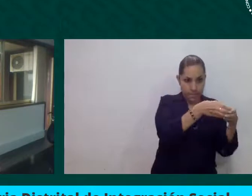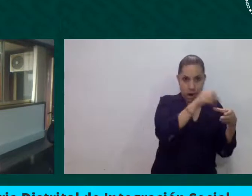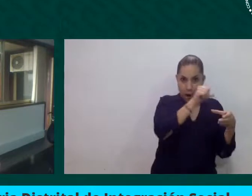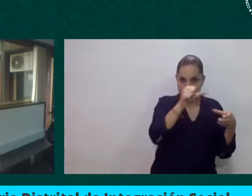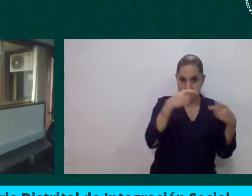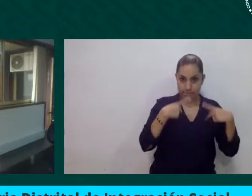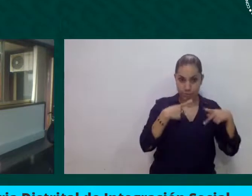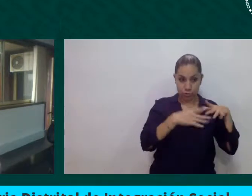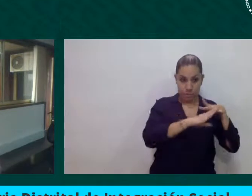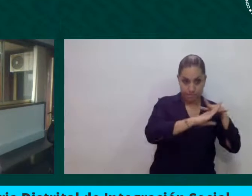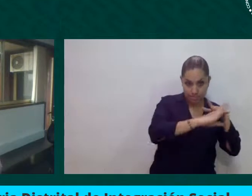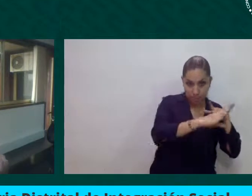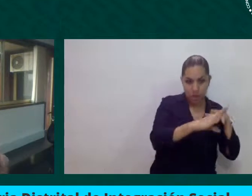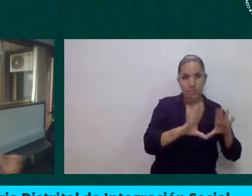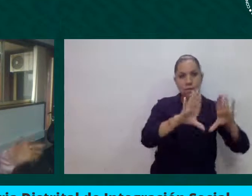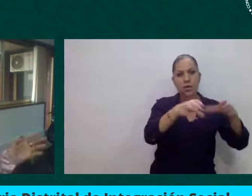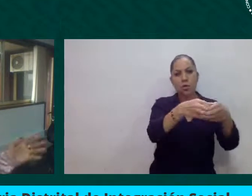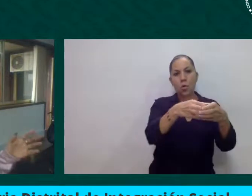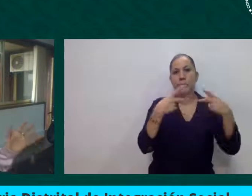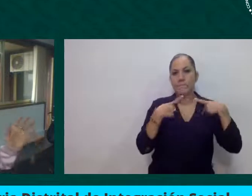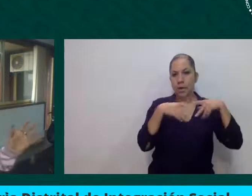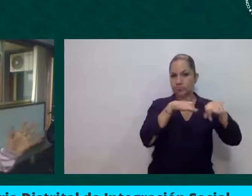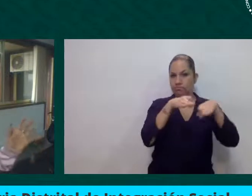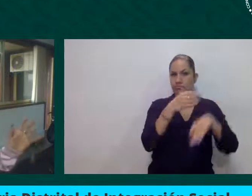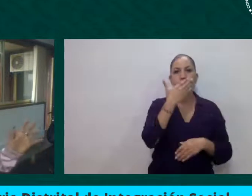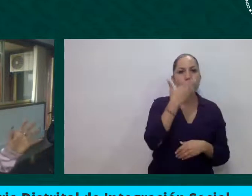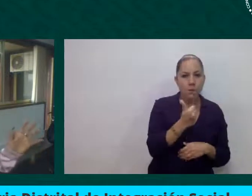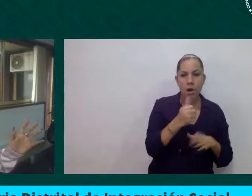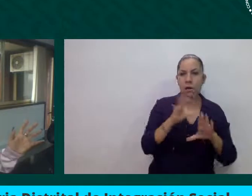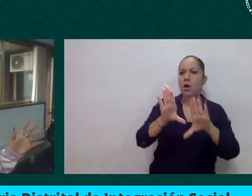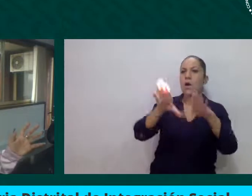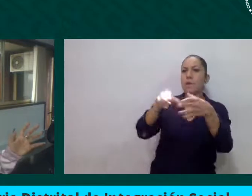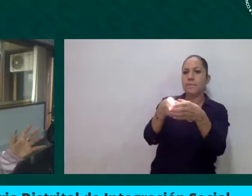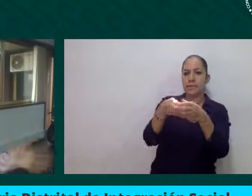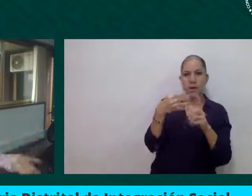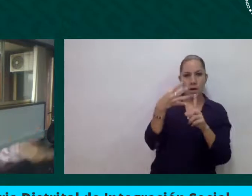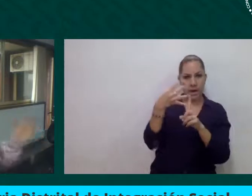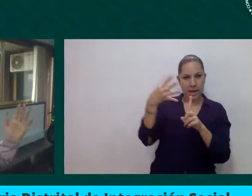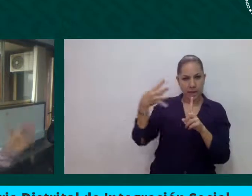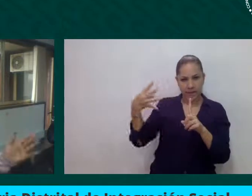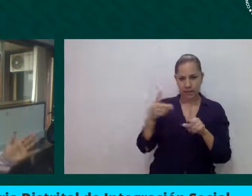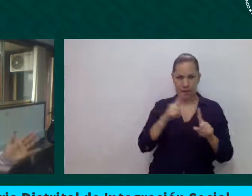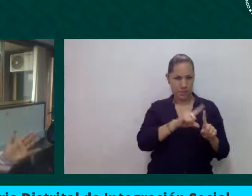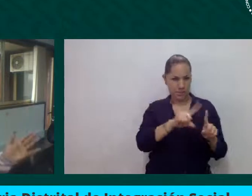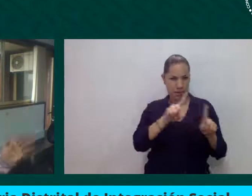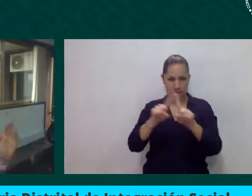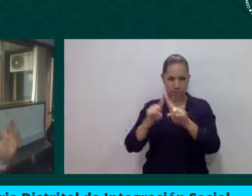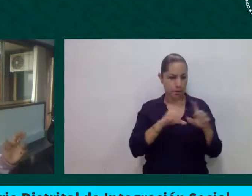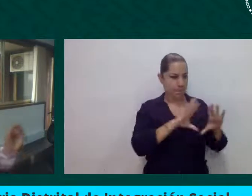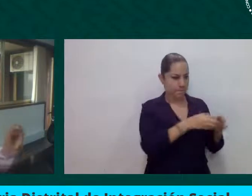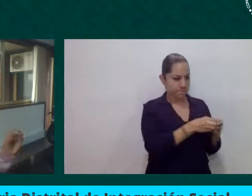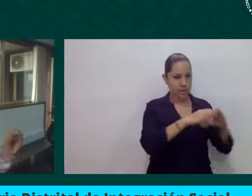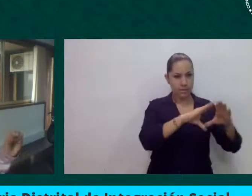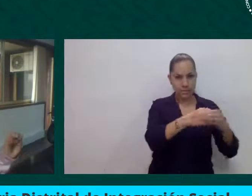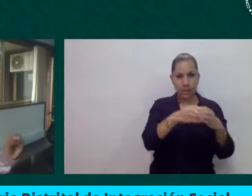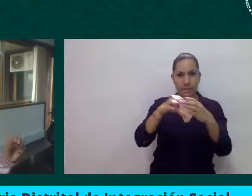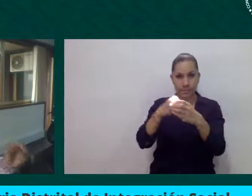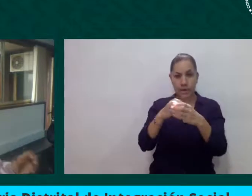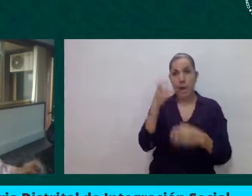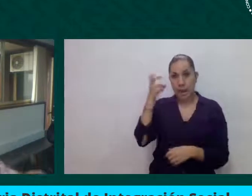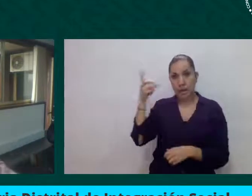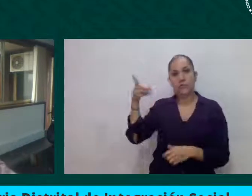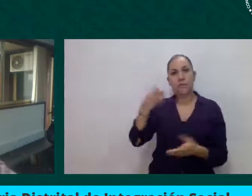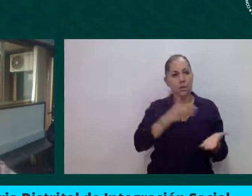LGBTI y distintas poblaciones atendidas por el distrito. Y además de eso, un equipo de